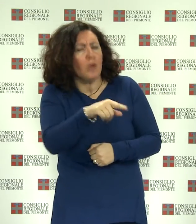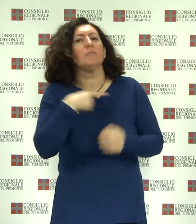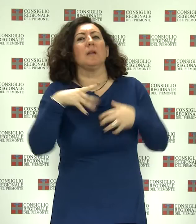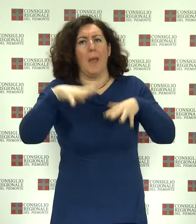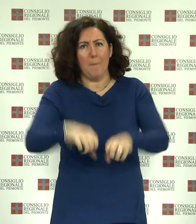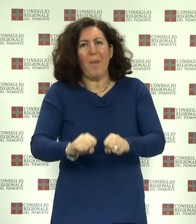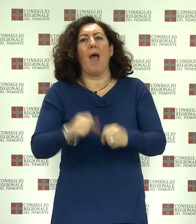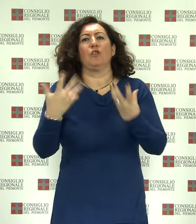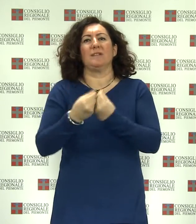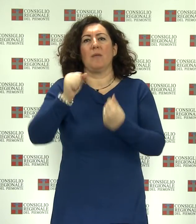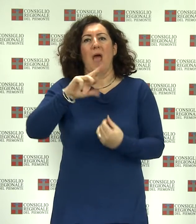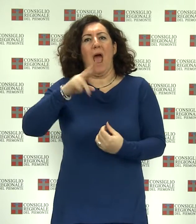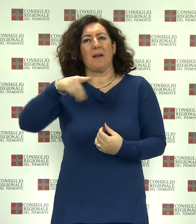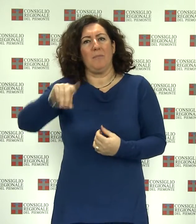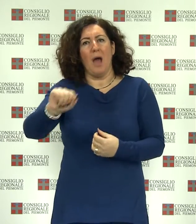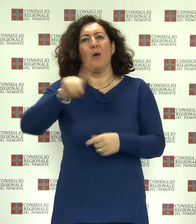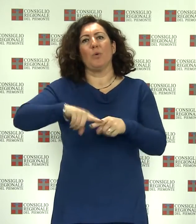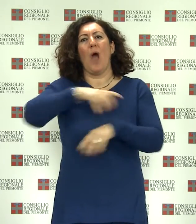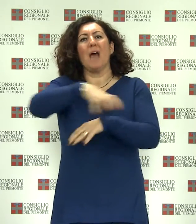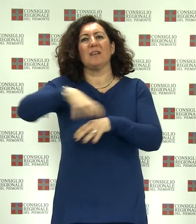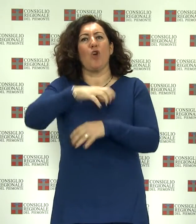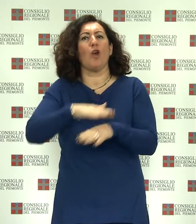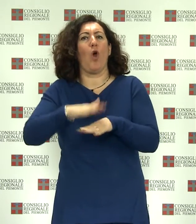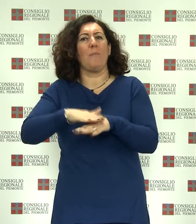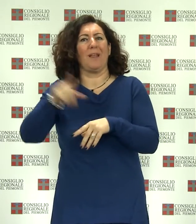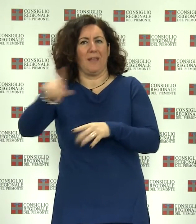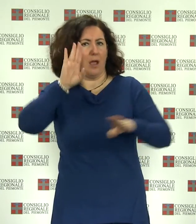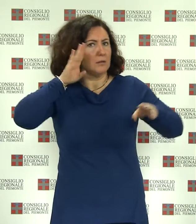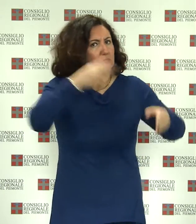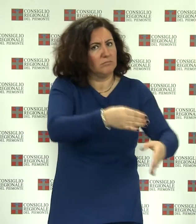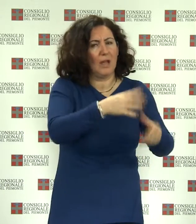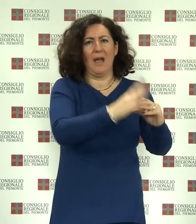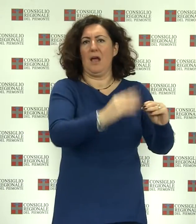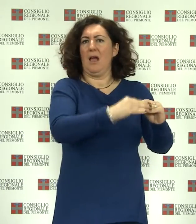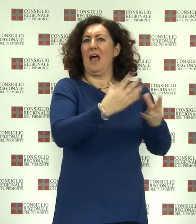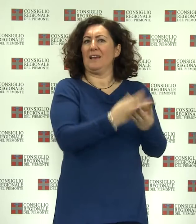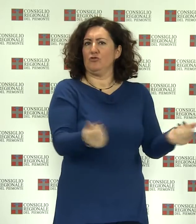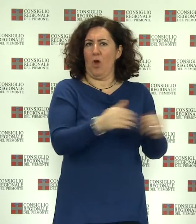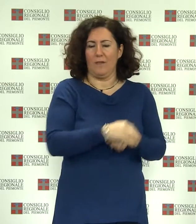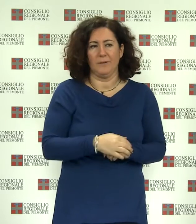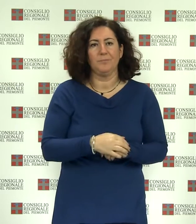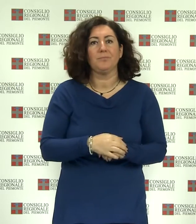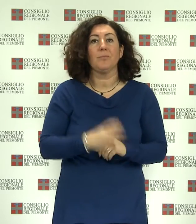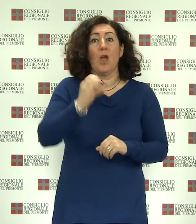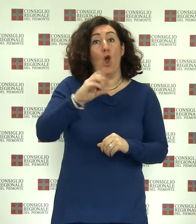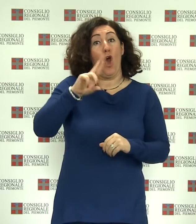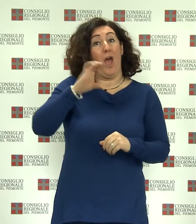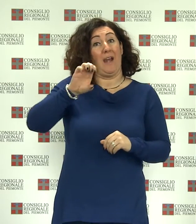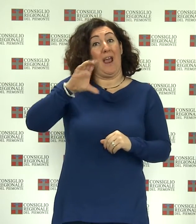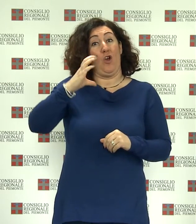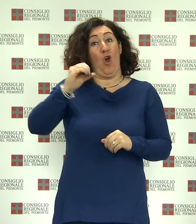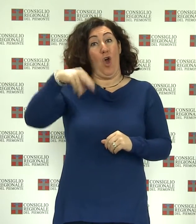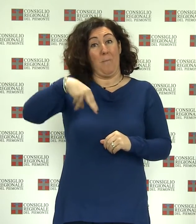ARPA e assessori competenti L'attività conciliativa del Corecom nel 2015 ha permesso di